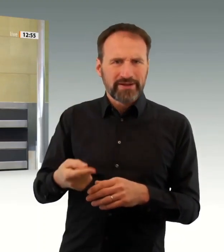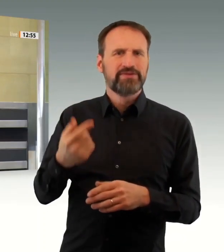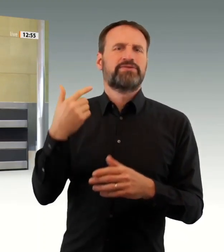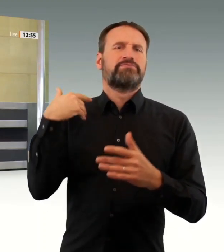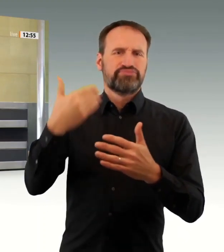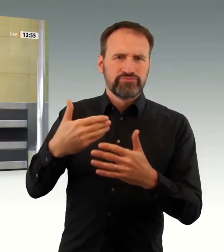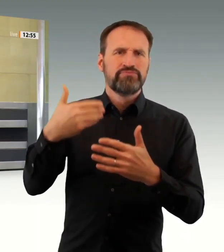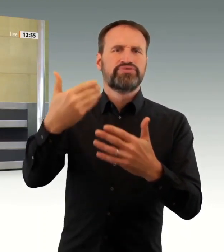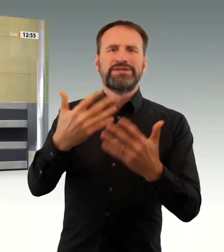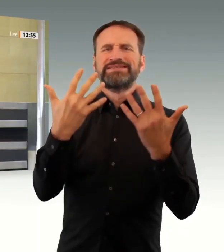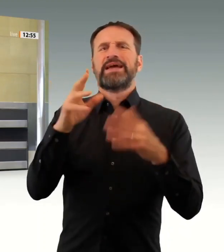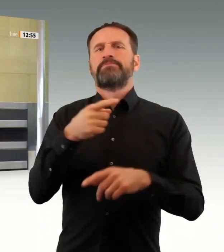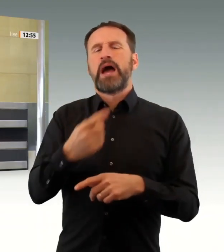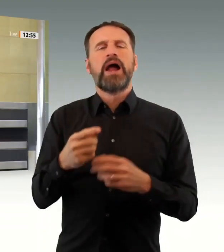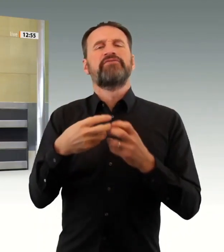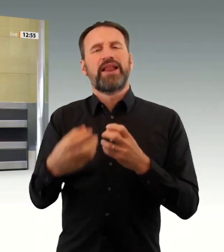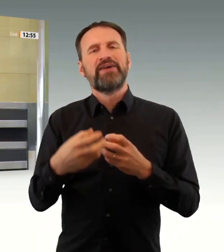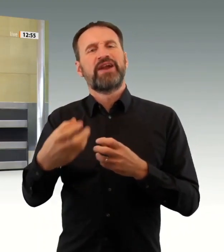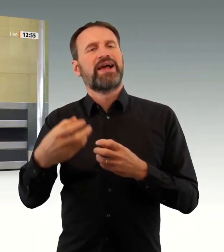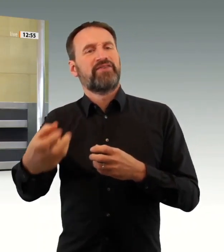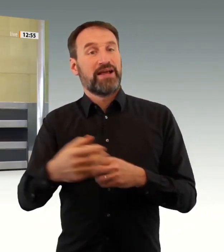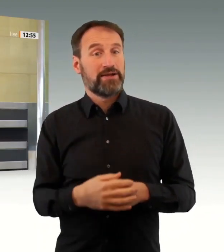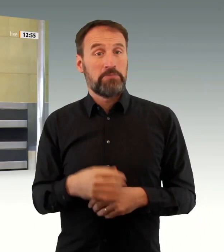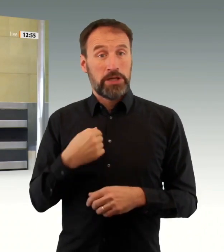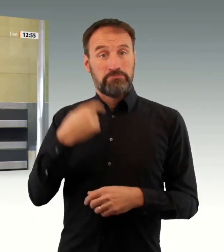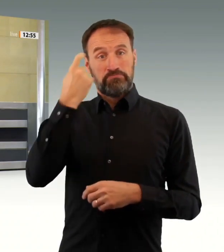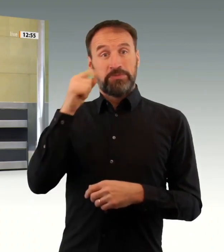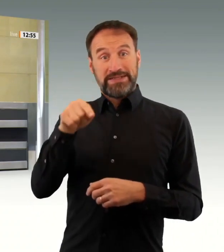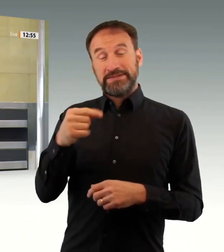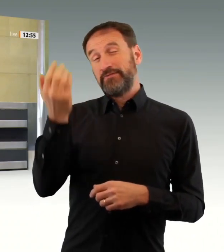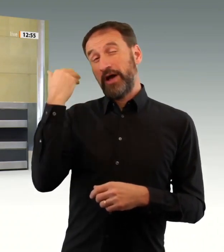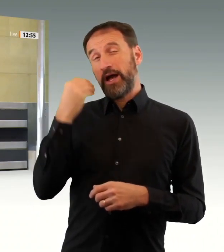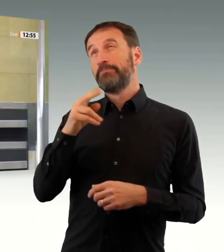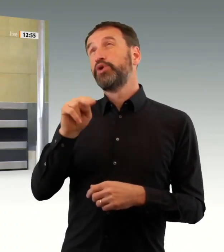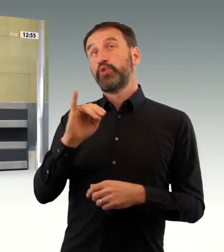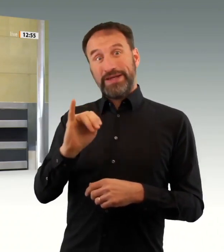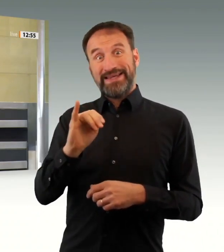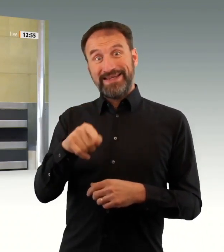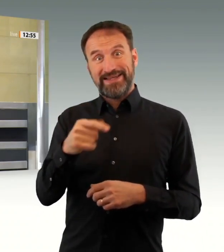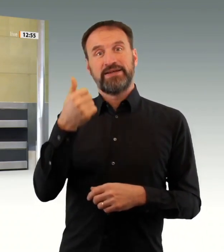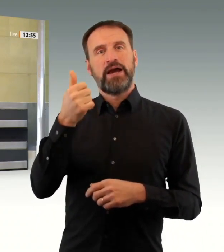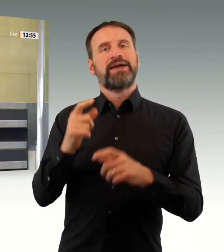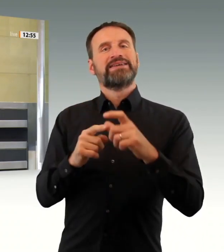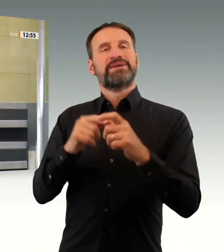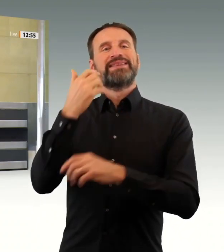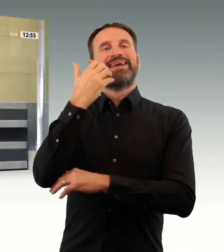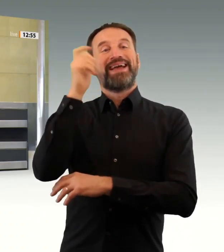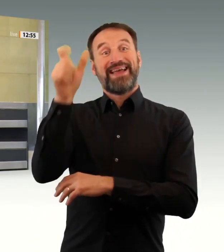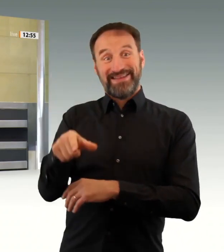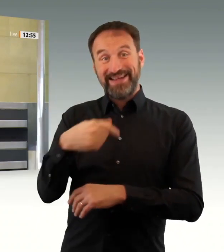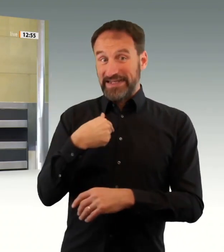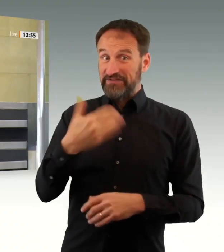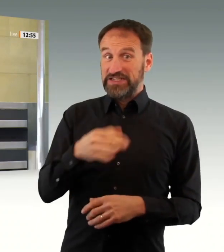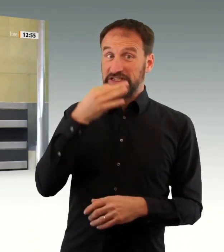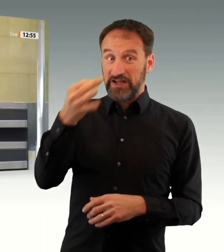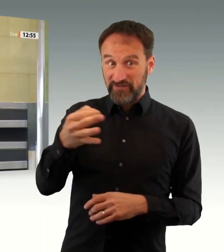Inzidenz, Krankenhausbelegung und so weiter und so fort, würden Sie sagen, okay, jetzt sind wir in einer Situation, wo die Grundrechte nicht